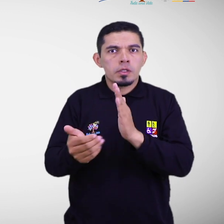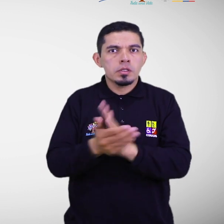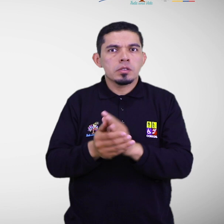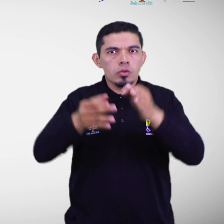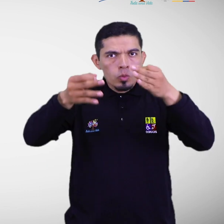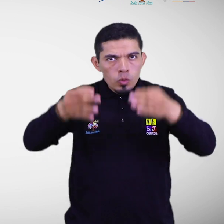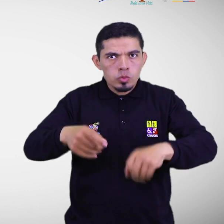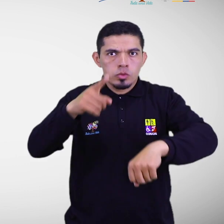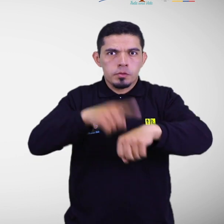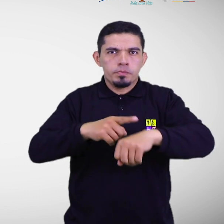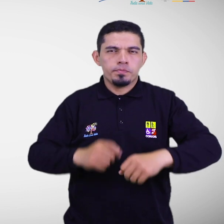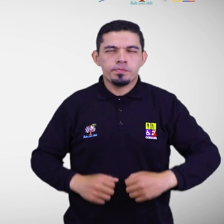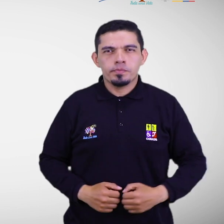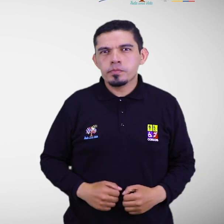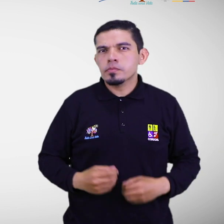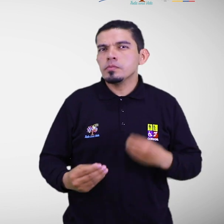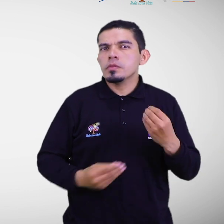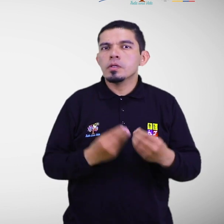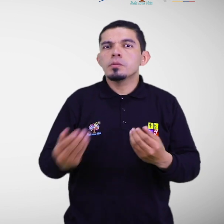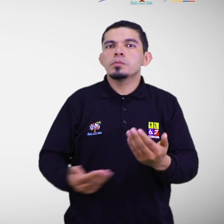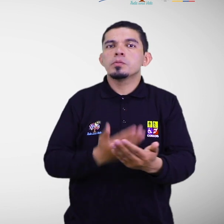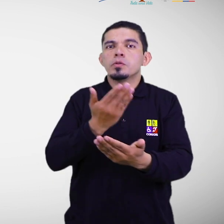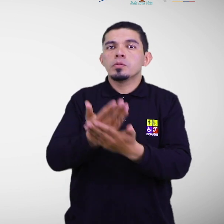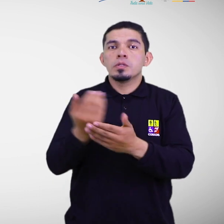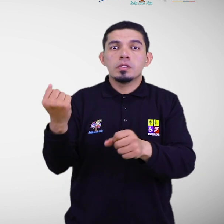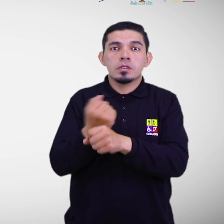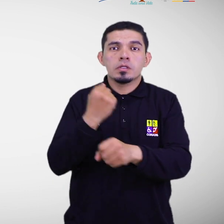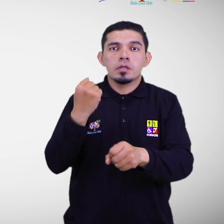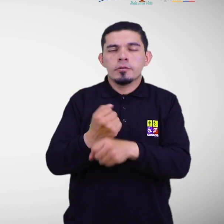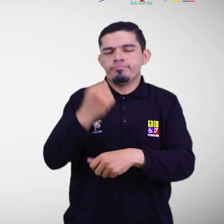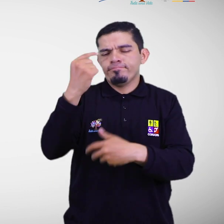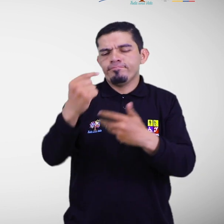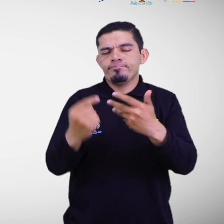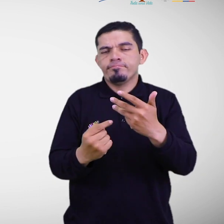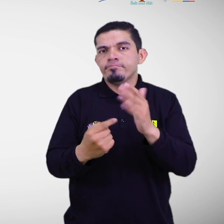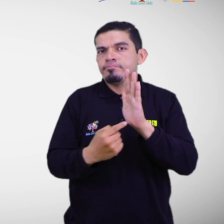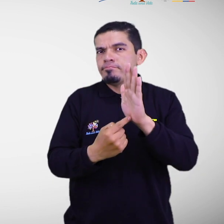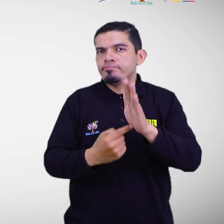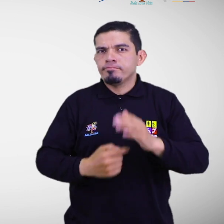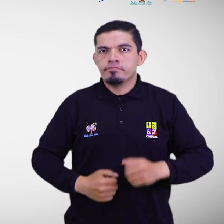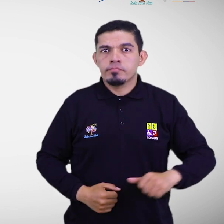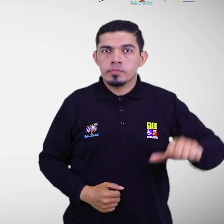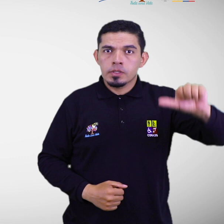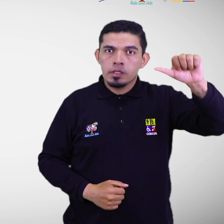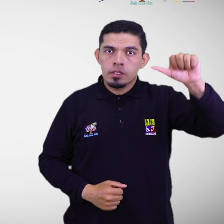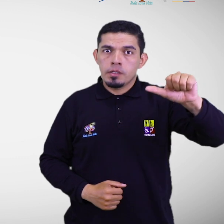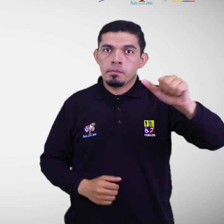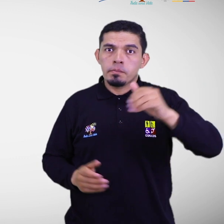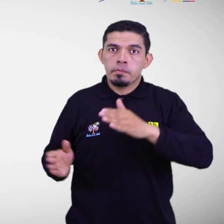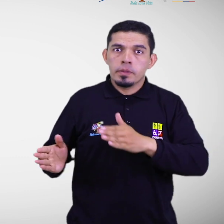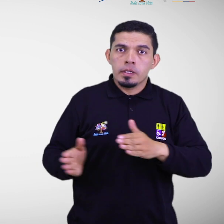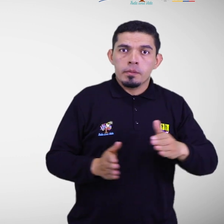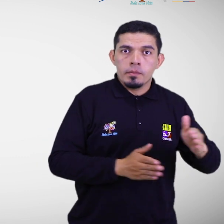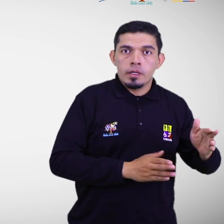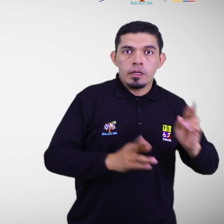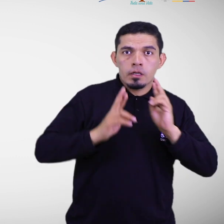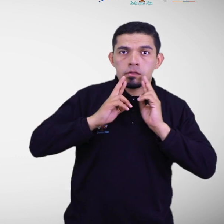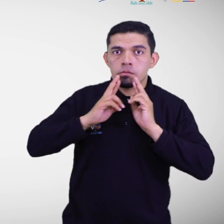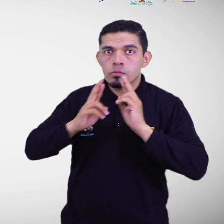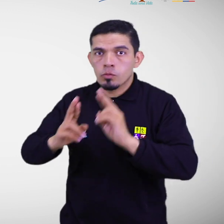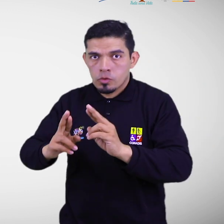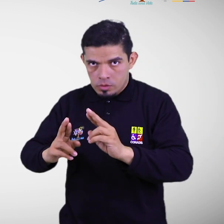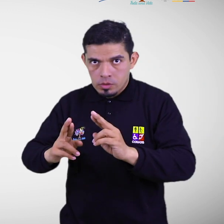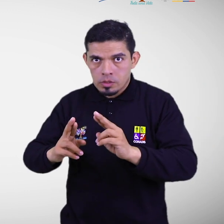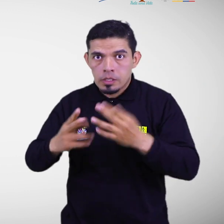Para ello se plantea trabajar en las siguientes acciones. A. Preparación para la respuesta, inclusión de las